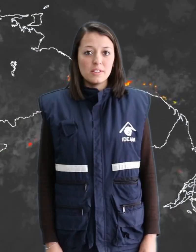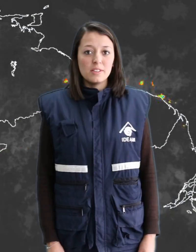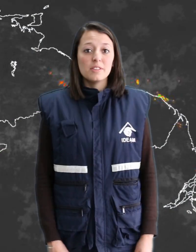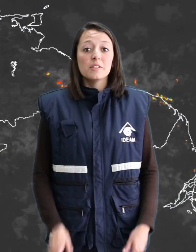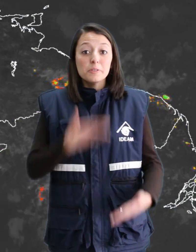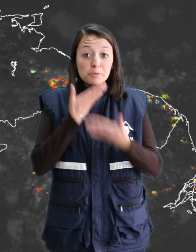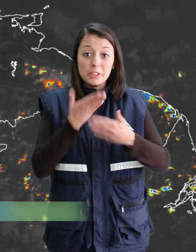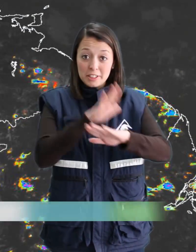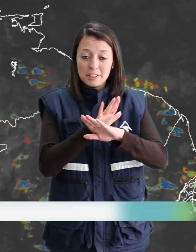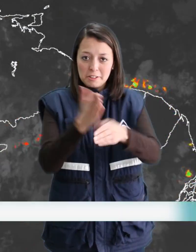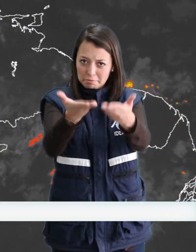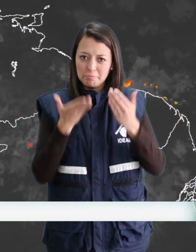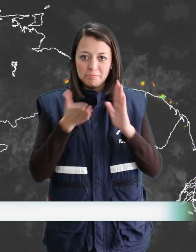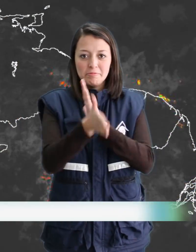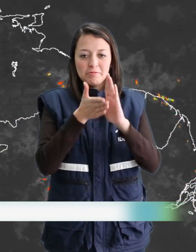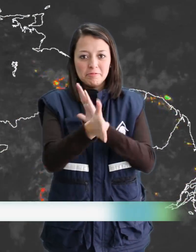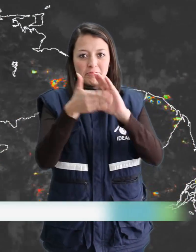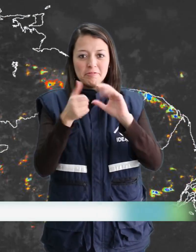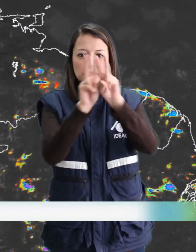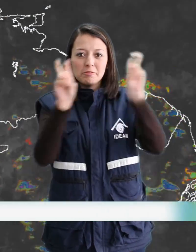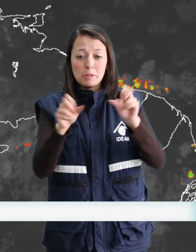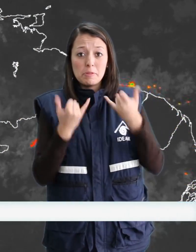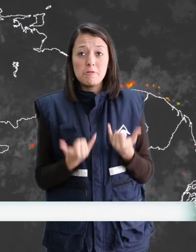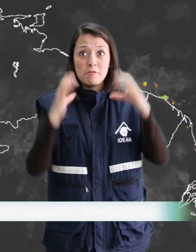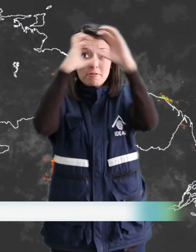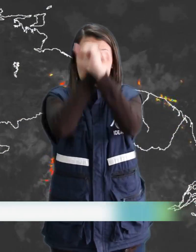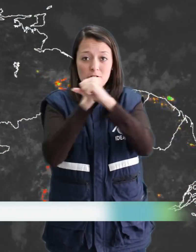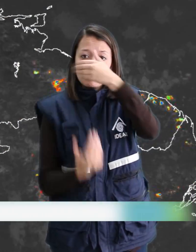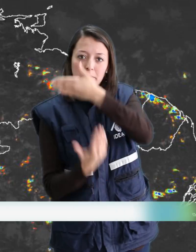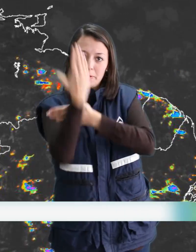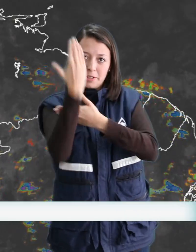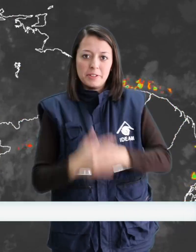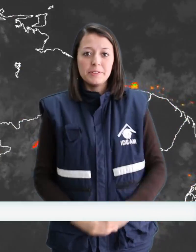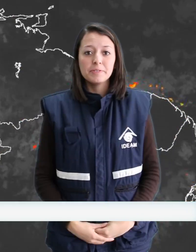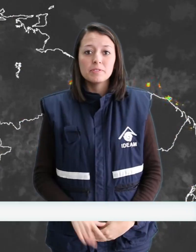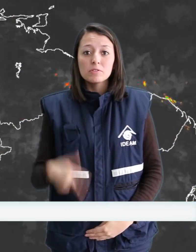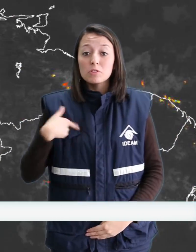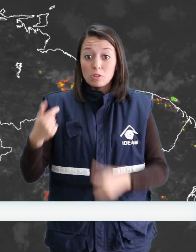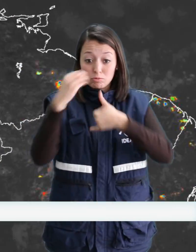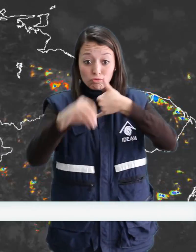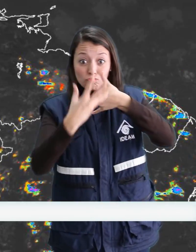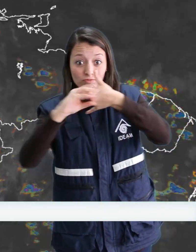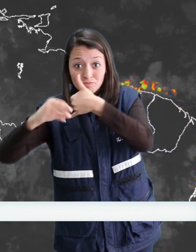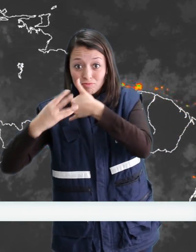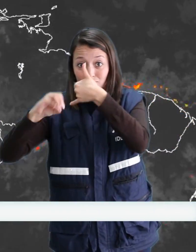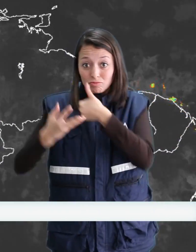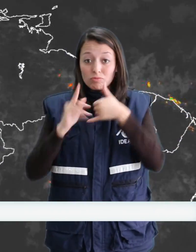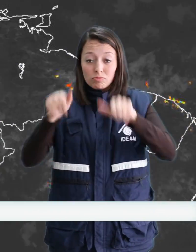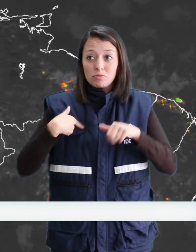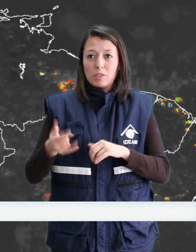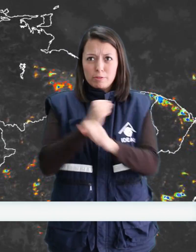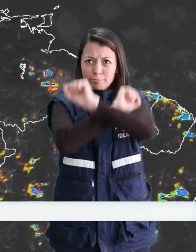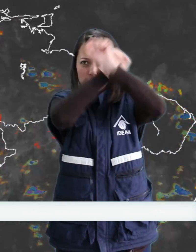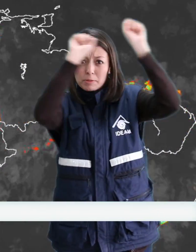Muy buenas tardes y bienvenidos al pronóstico del estado del tiempo para la noche y madrugada. Como lo podemos apreciar en nuestras imágenes de satélite, lo